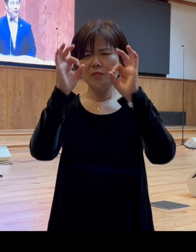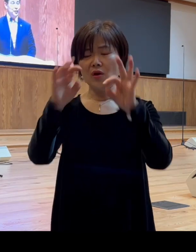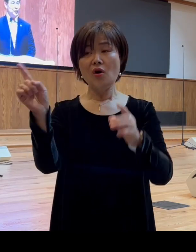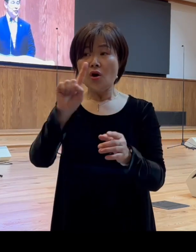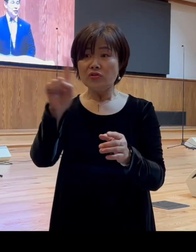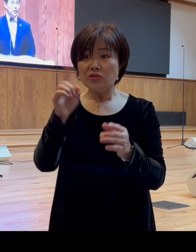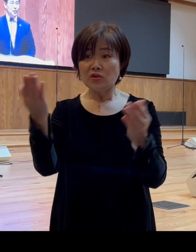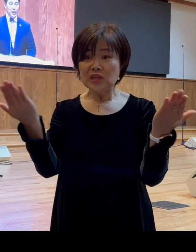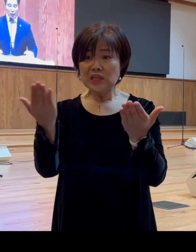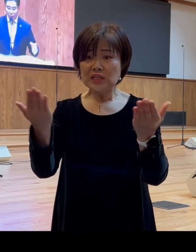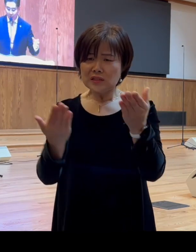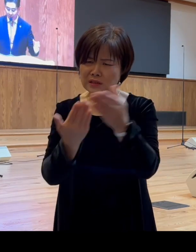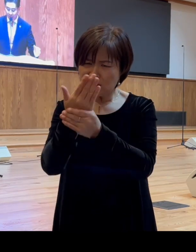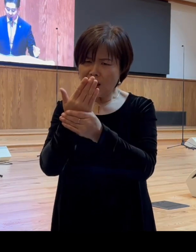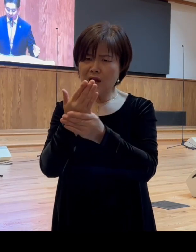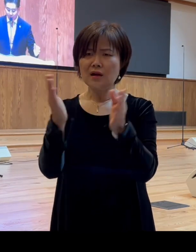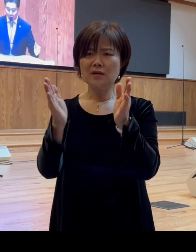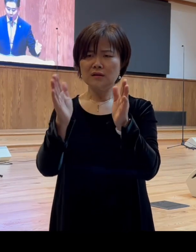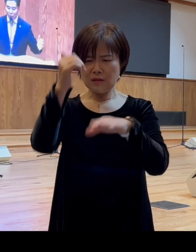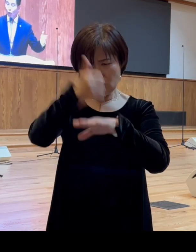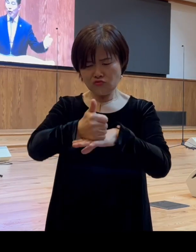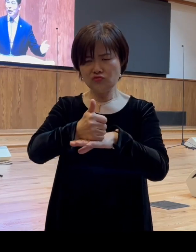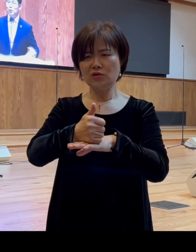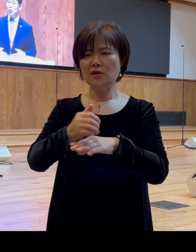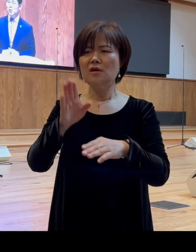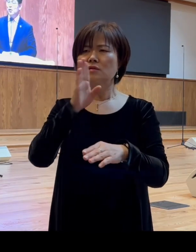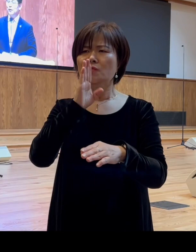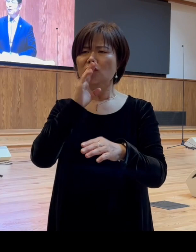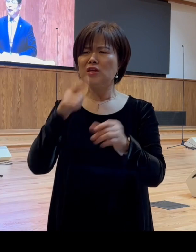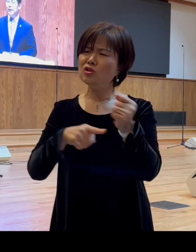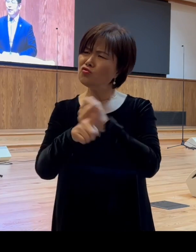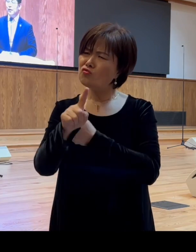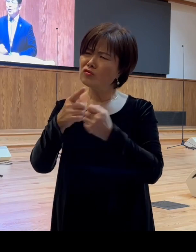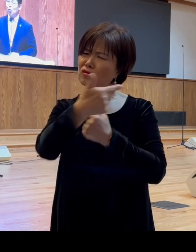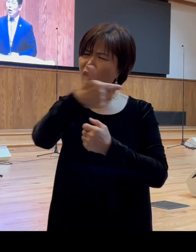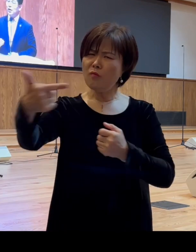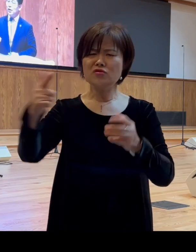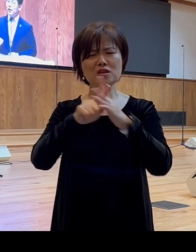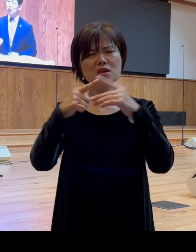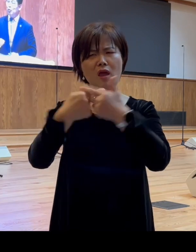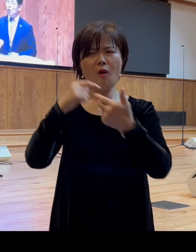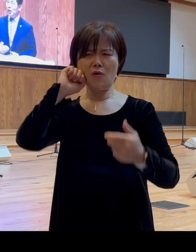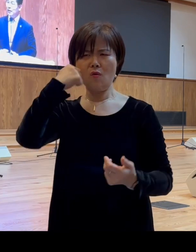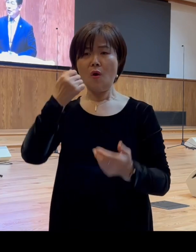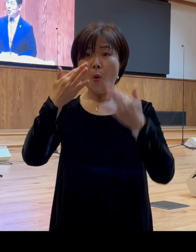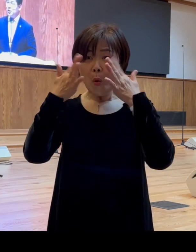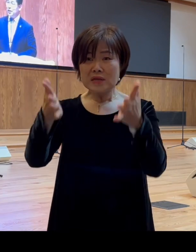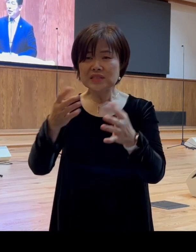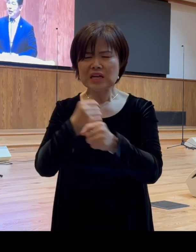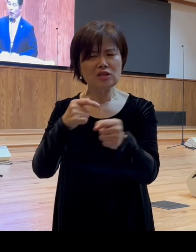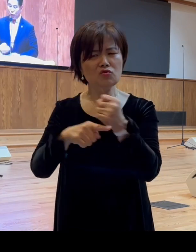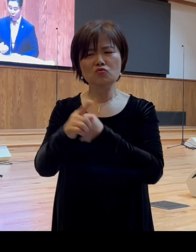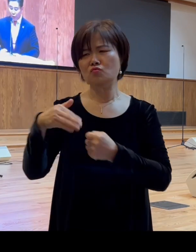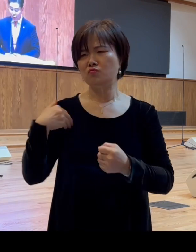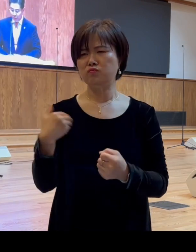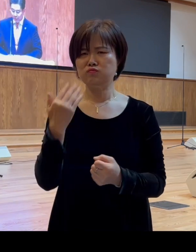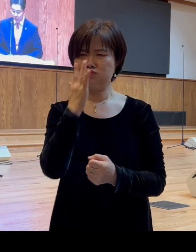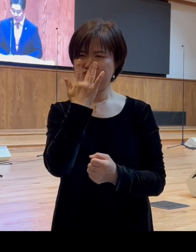그 인과 관계가 너무 거리가 멀어서 정확하게 규명하는 것이 아주 어려운 경우들도 많이